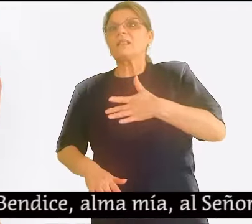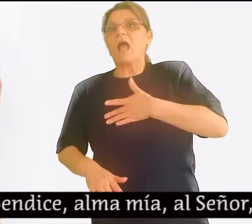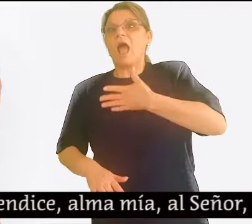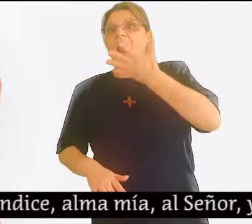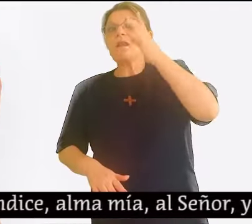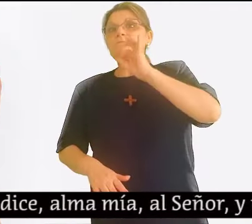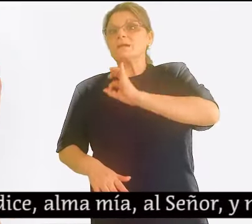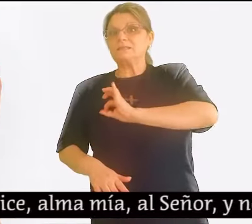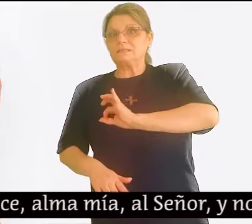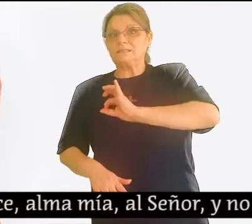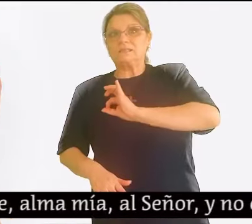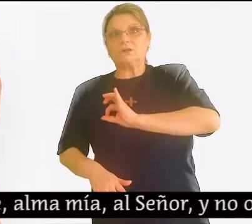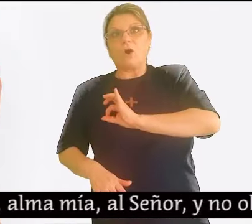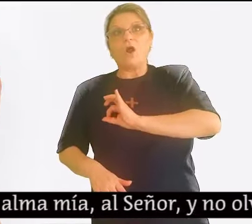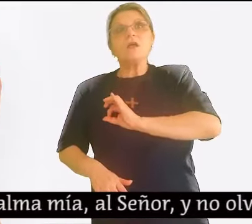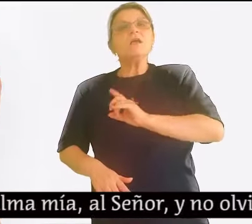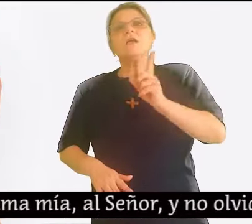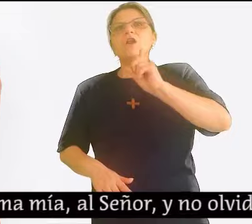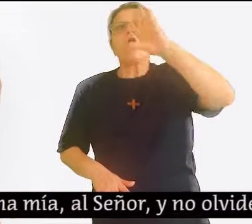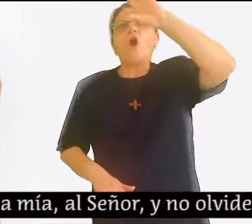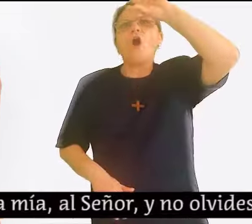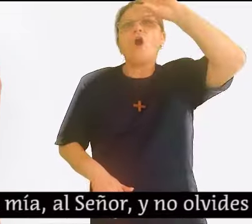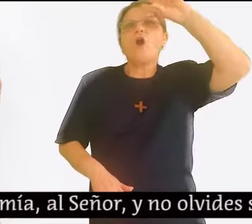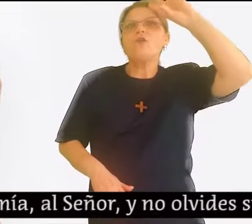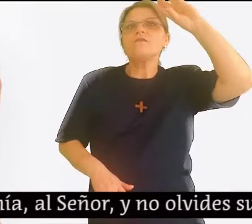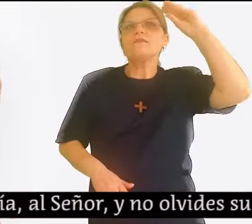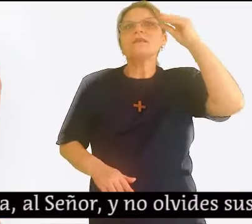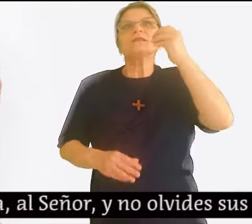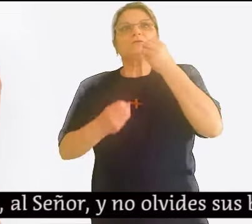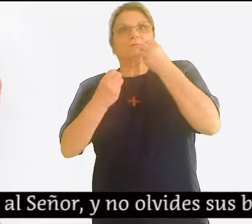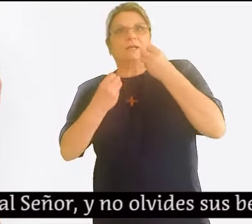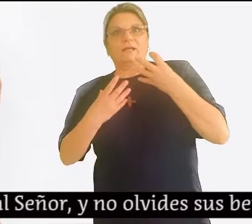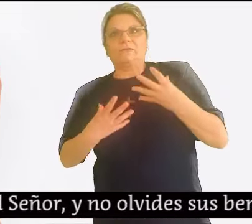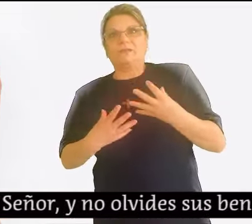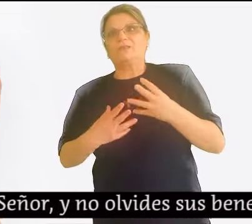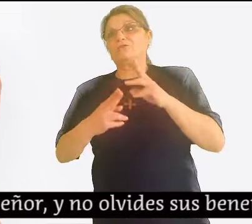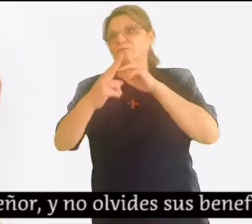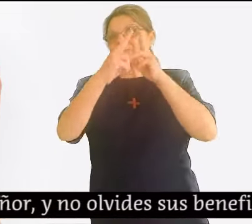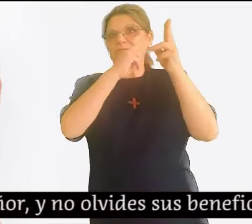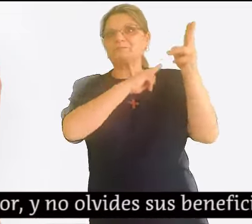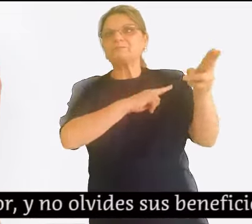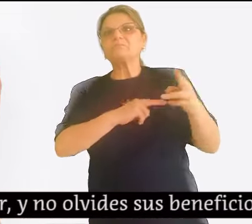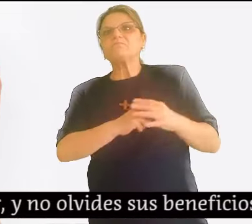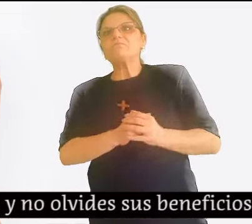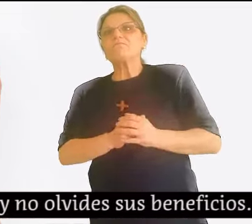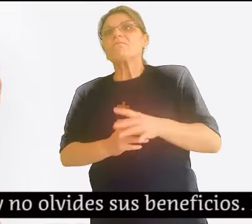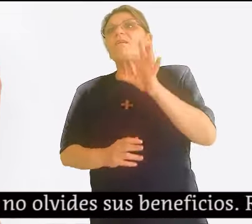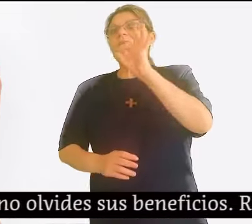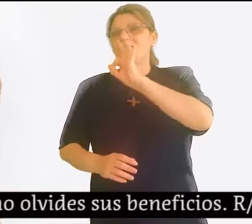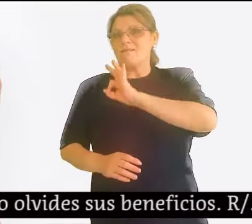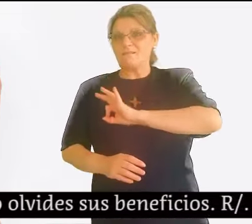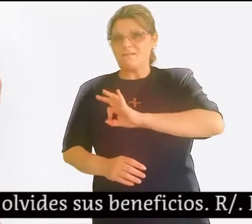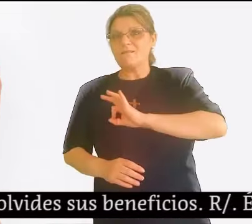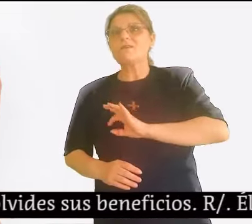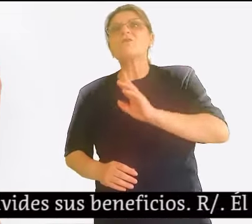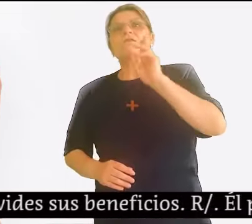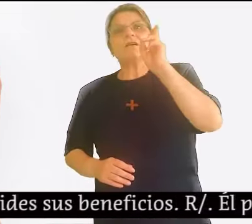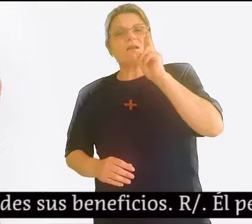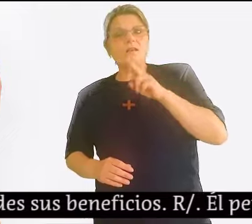El Señor es compasivo y misericordioso, lento a la ira y rico en clemencia.